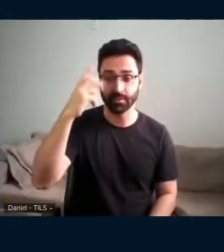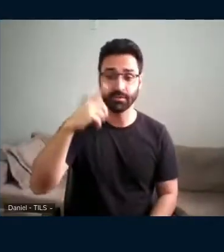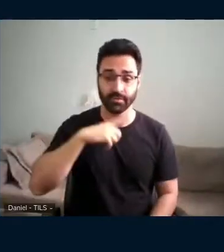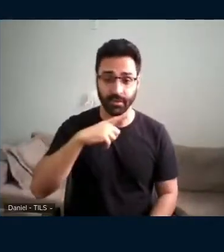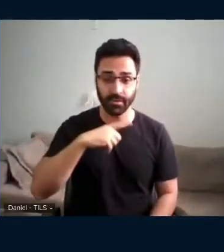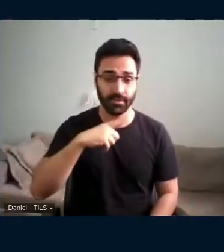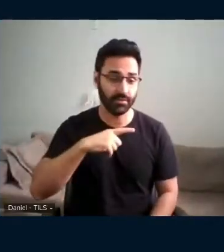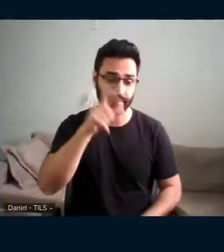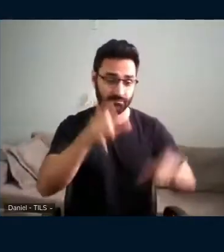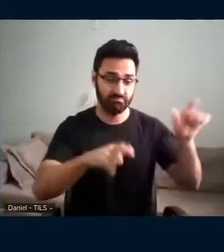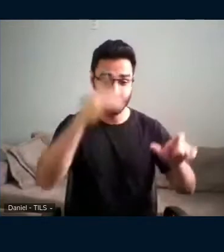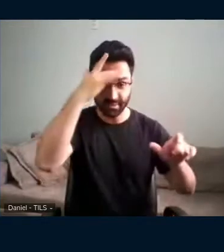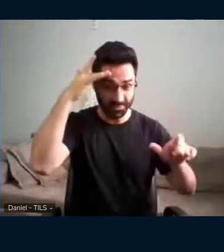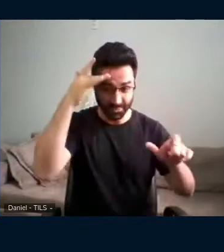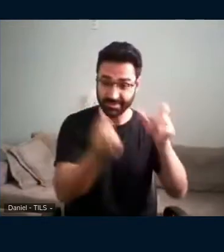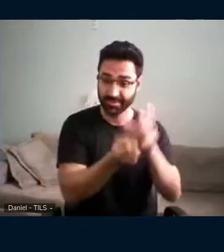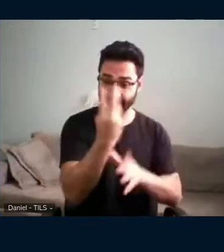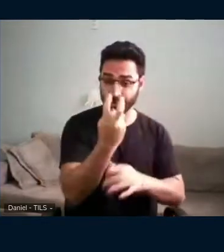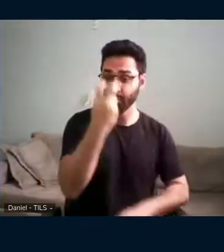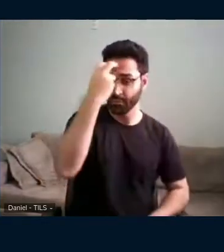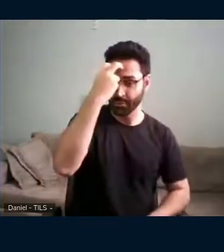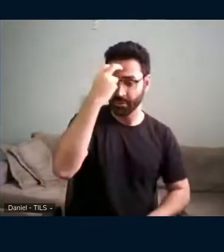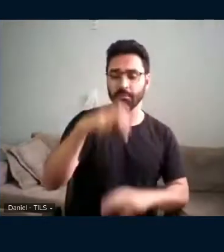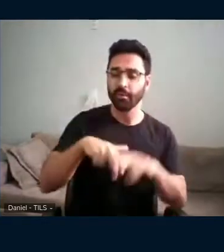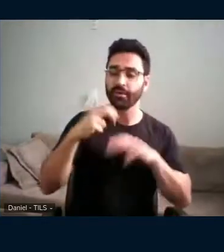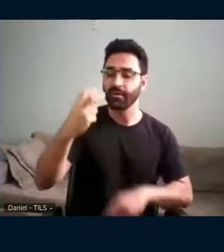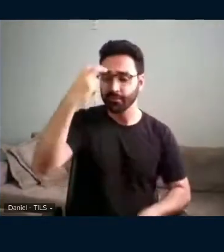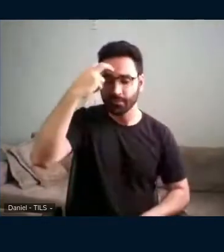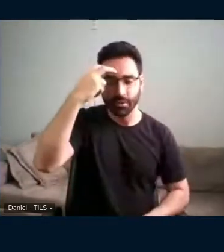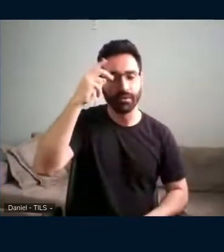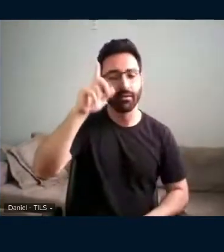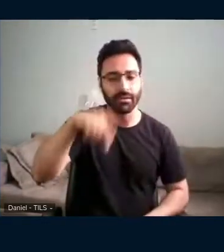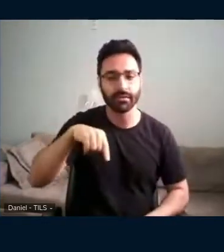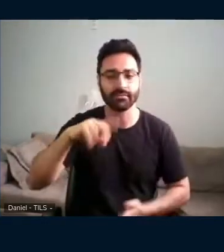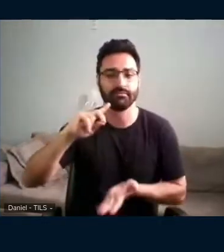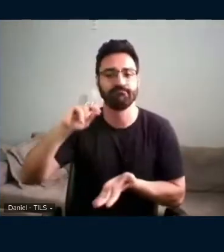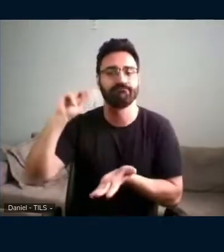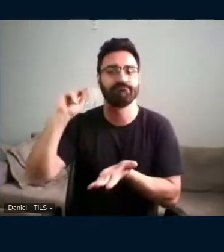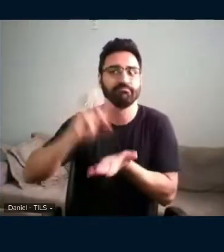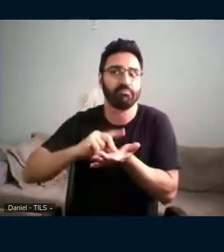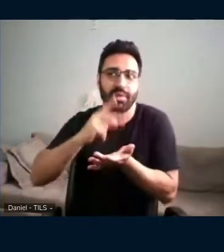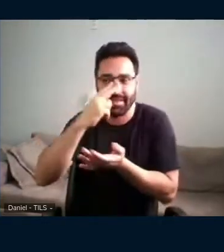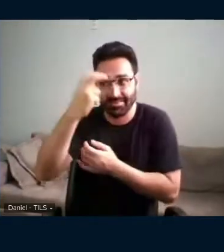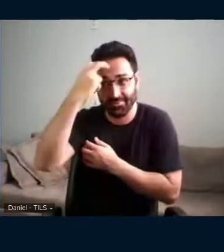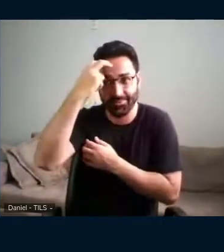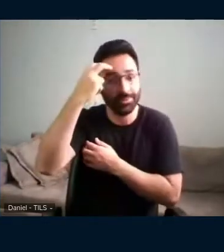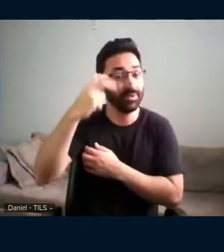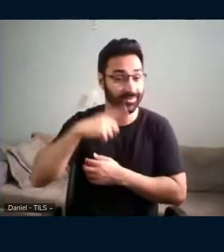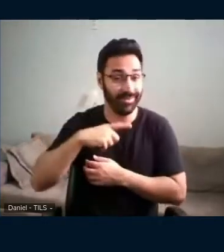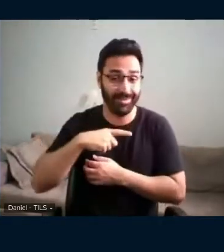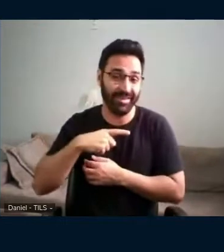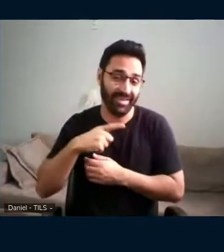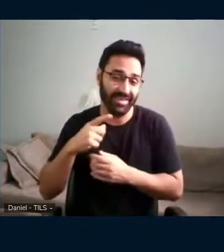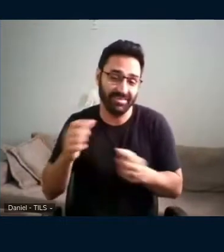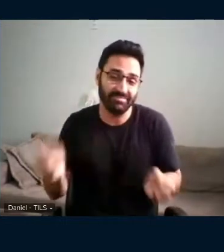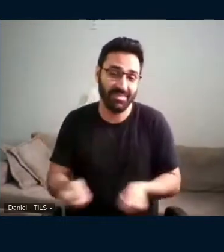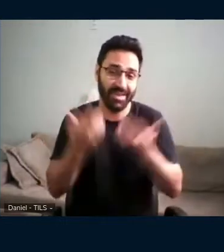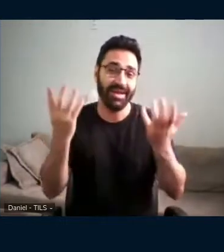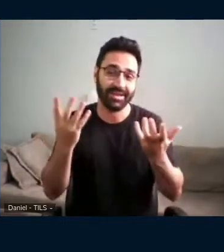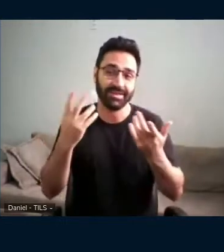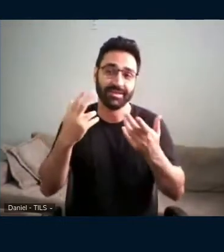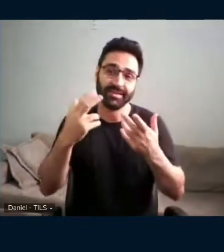afetos humanos, opera verdadeiramente ou verdadeiros milagres por meio das ferramentas.